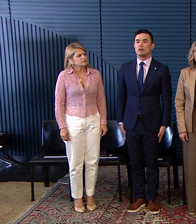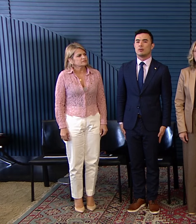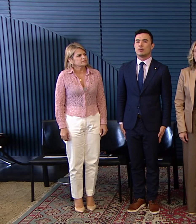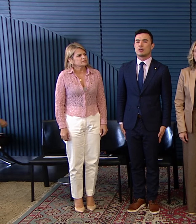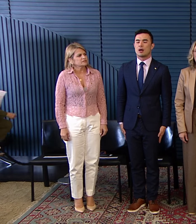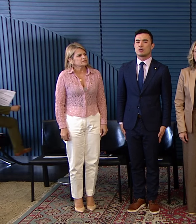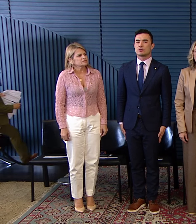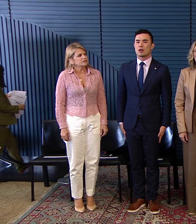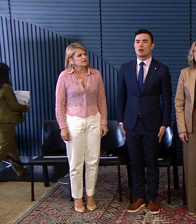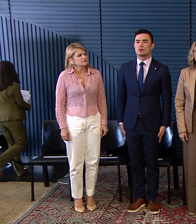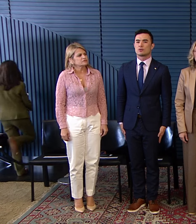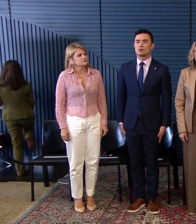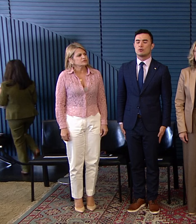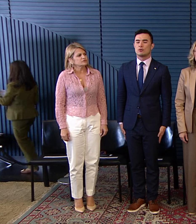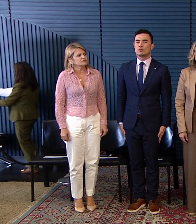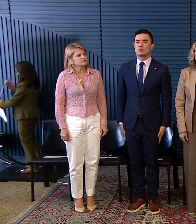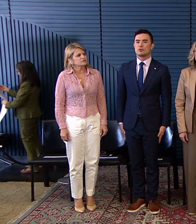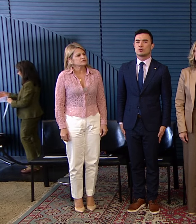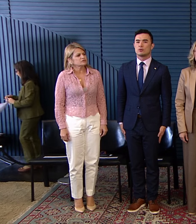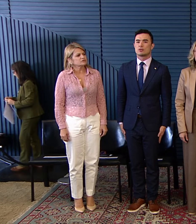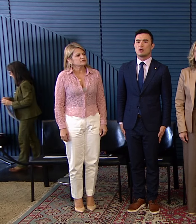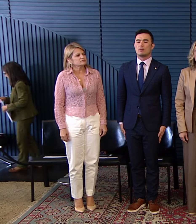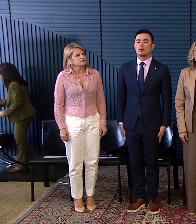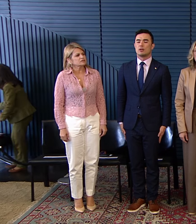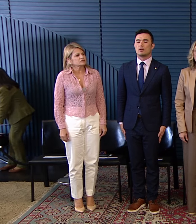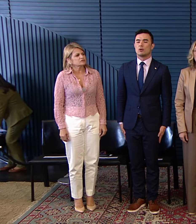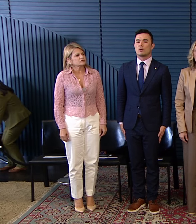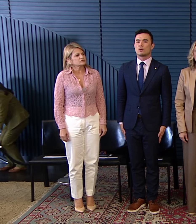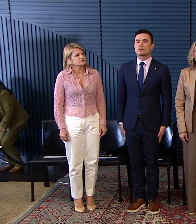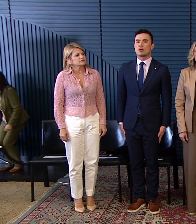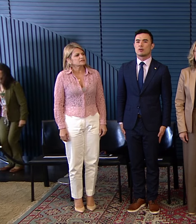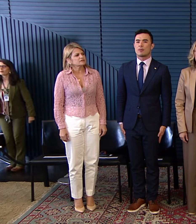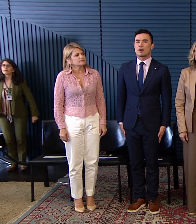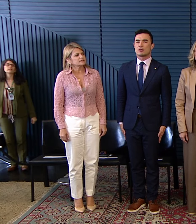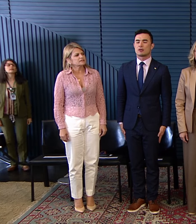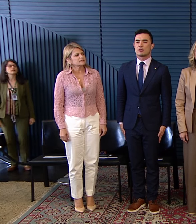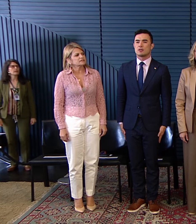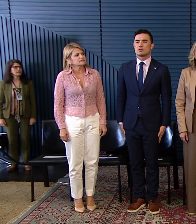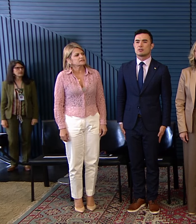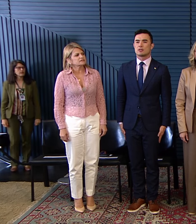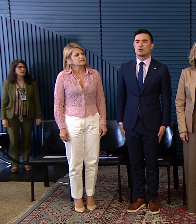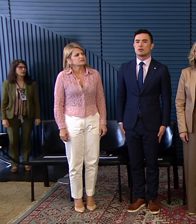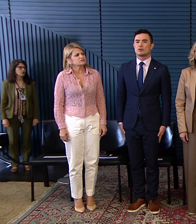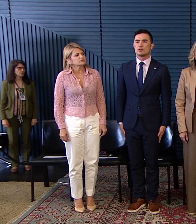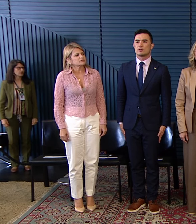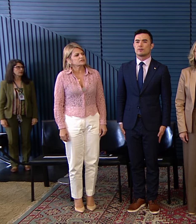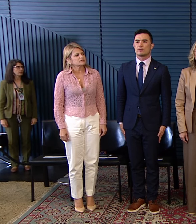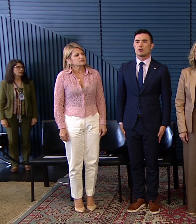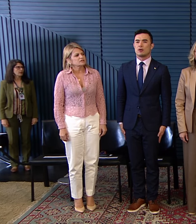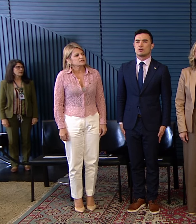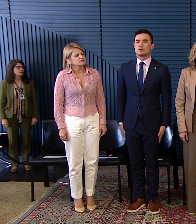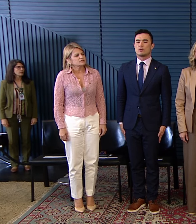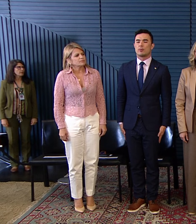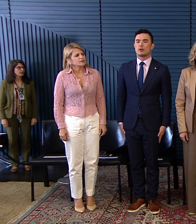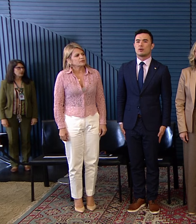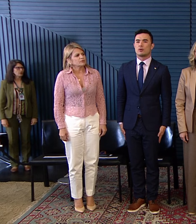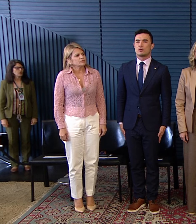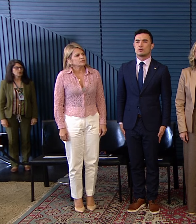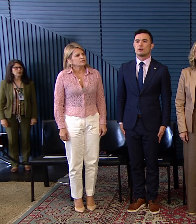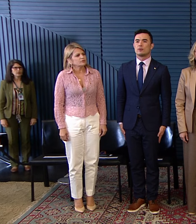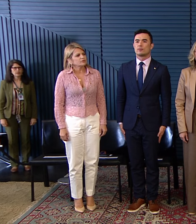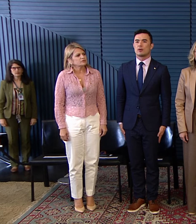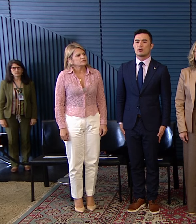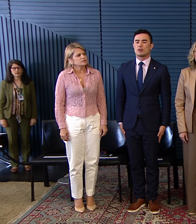sol da liberdade e raios fúlgidos brilhou no céu da pátria nesse instante. Se o